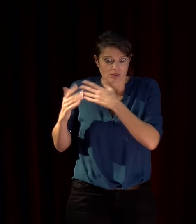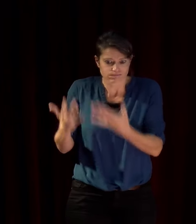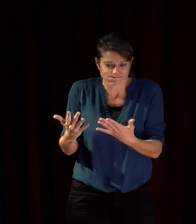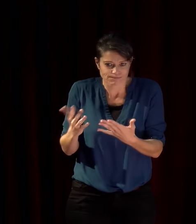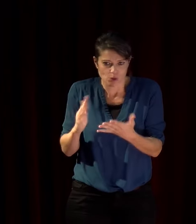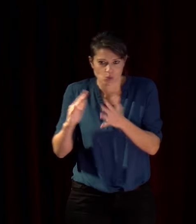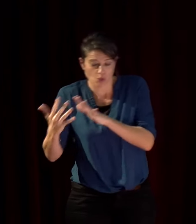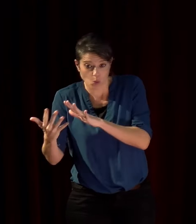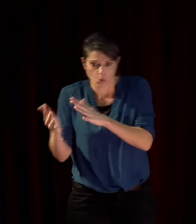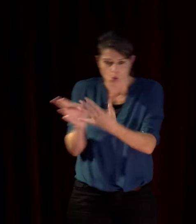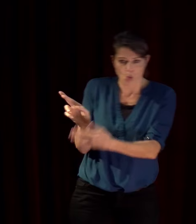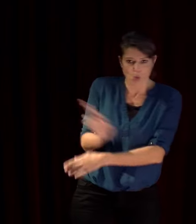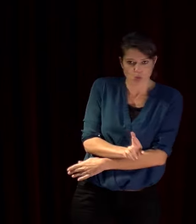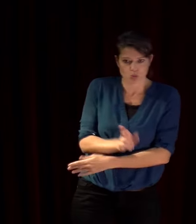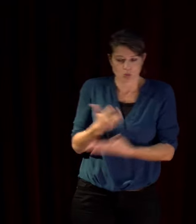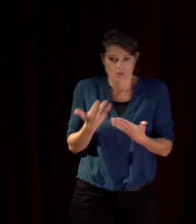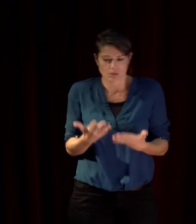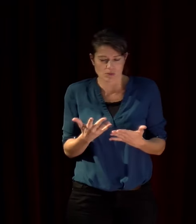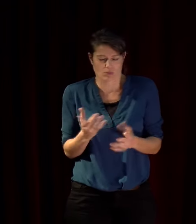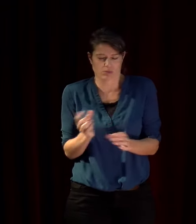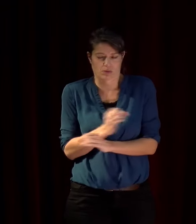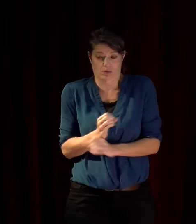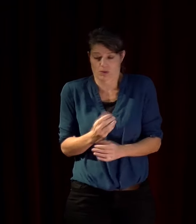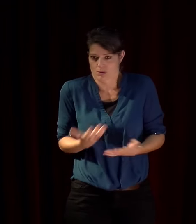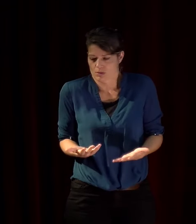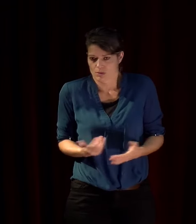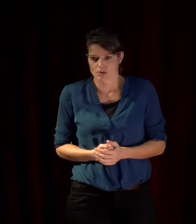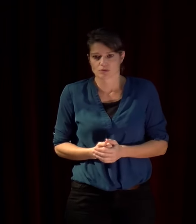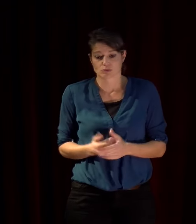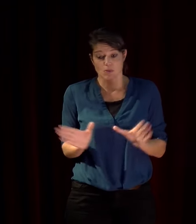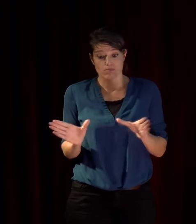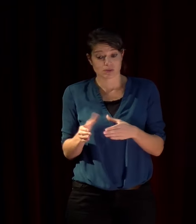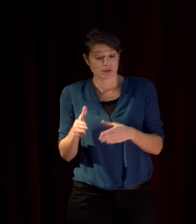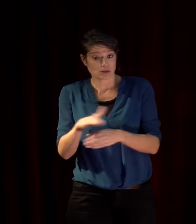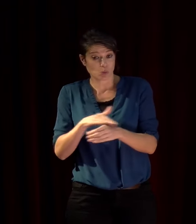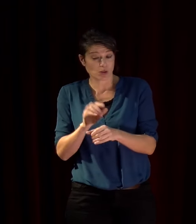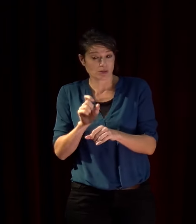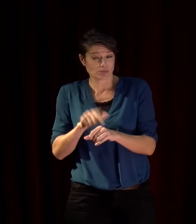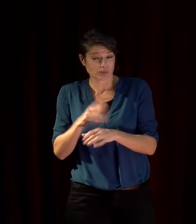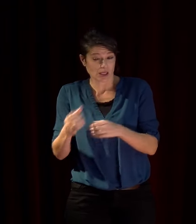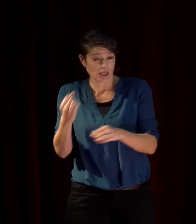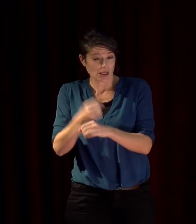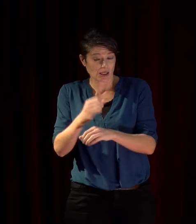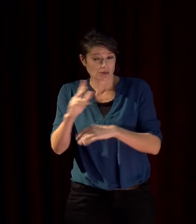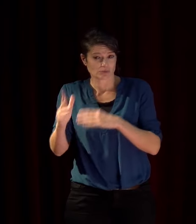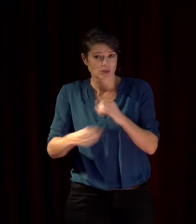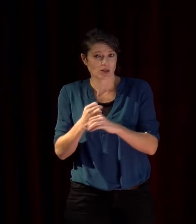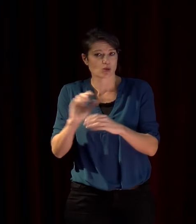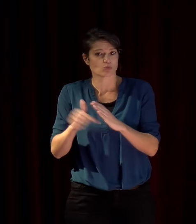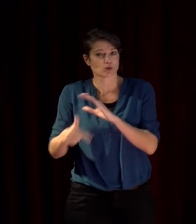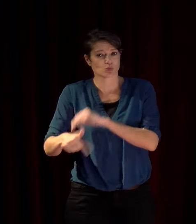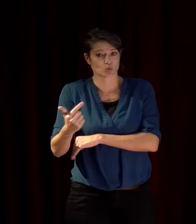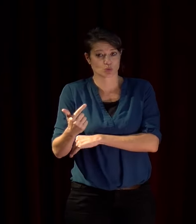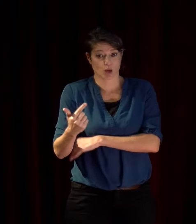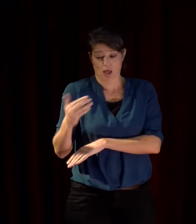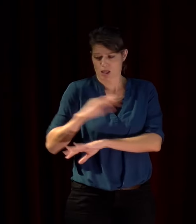assez remarquable ils ont ce parti a été créé en 2012 il a gagné aux dernières élections de